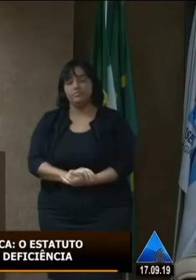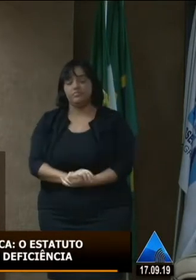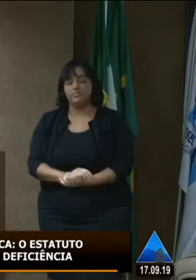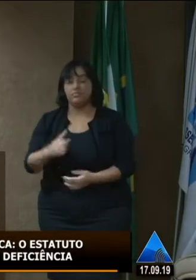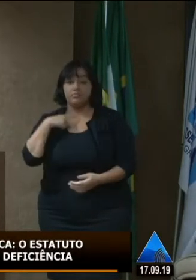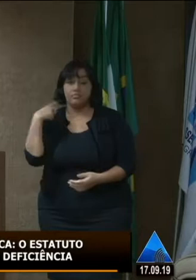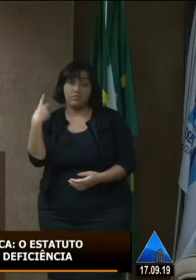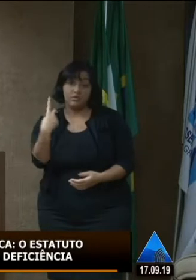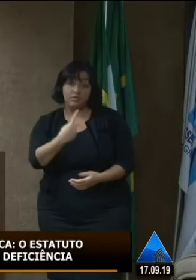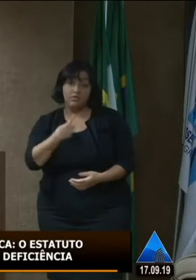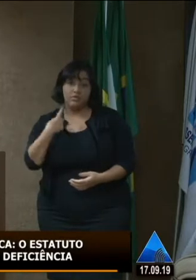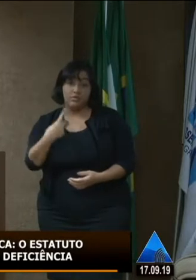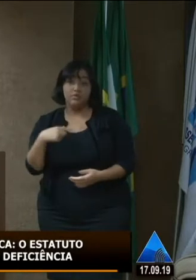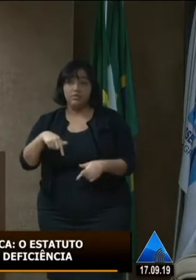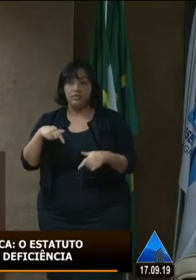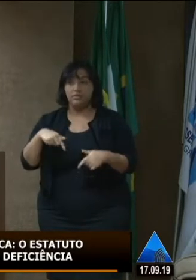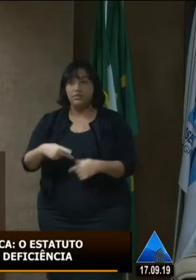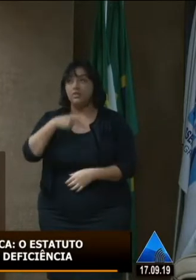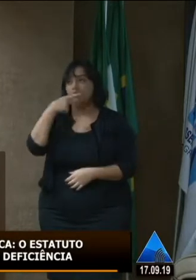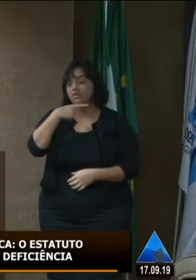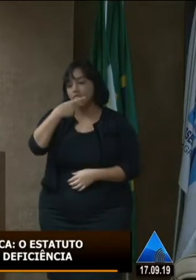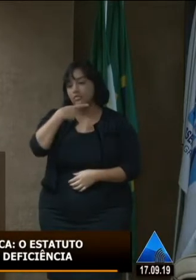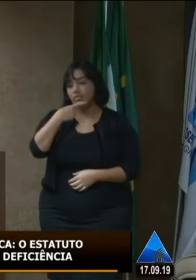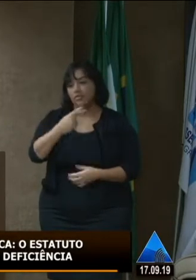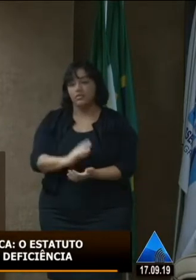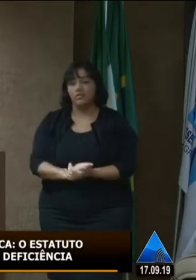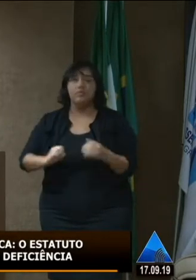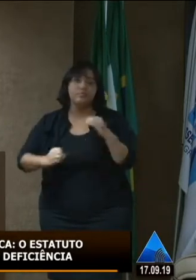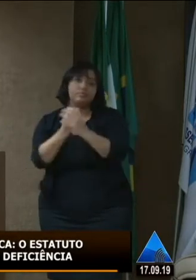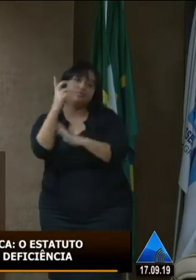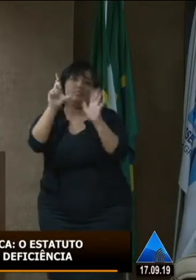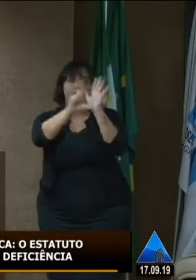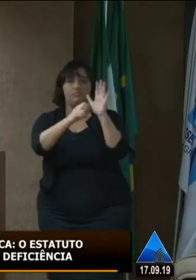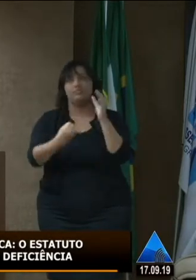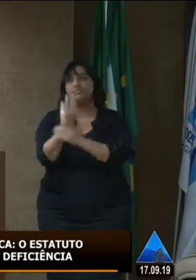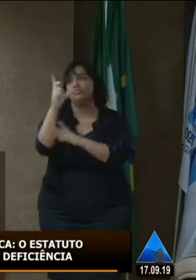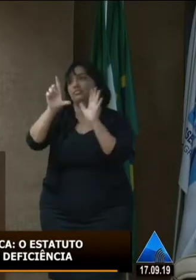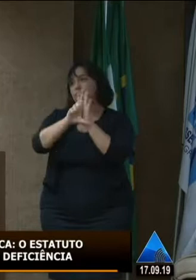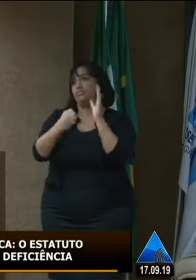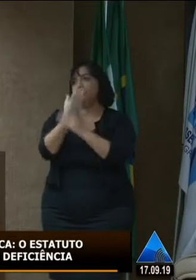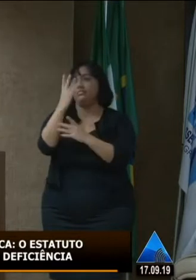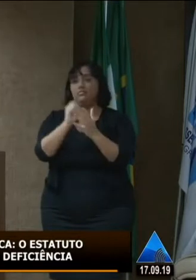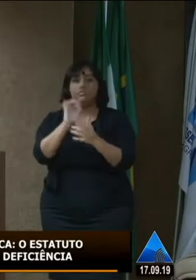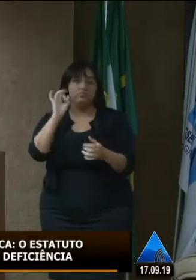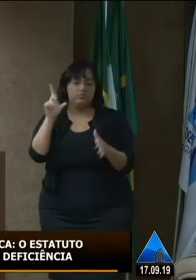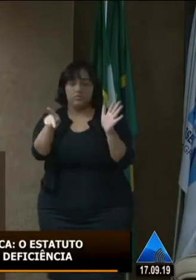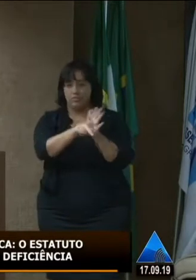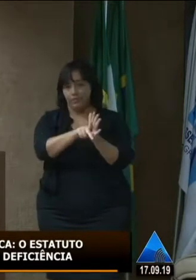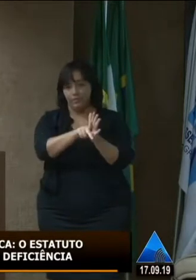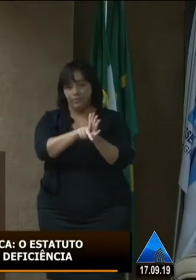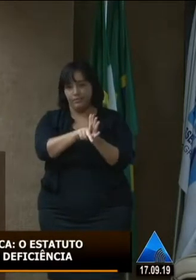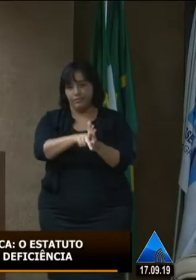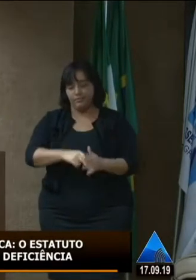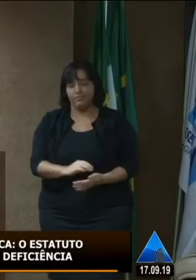fica aqui discutindo e criando leis e deixando leis no papel apenas